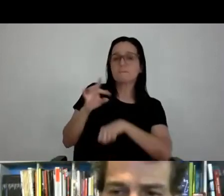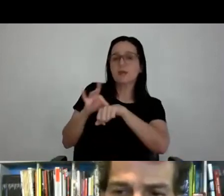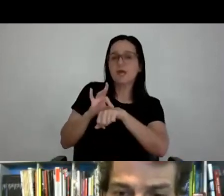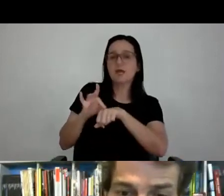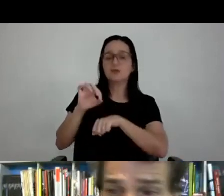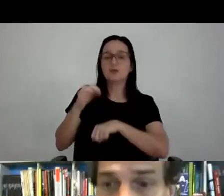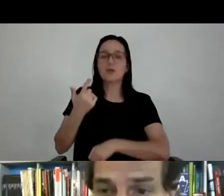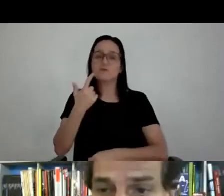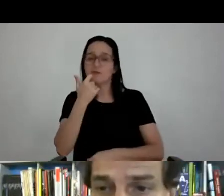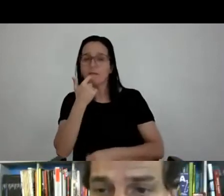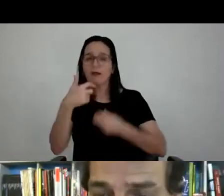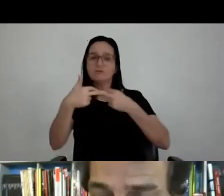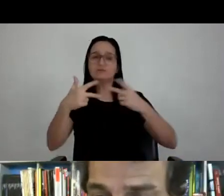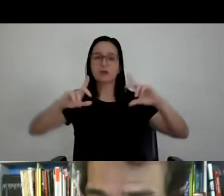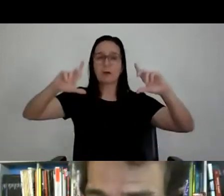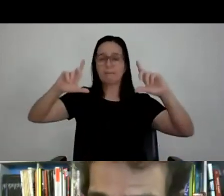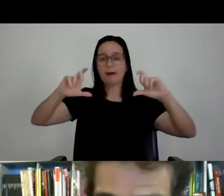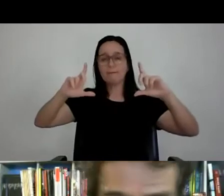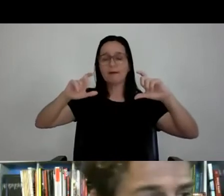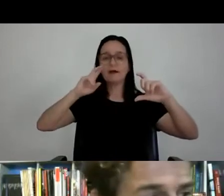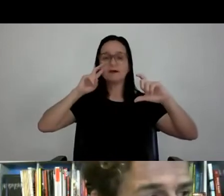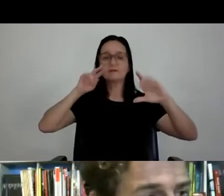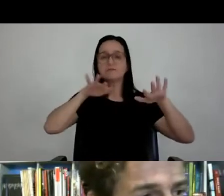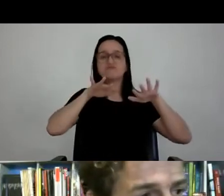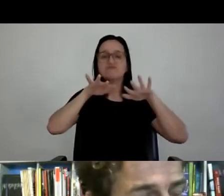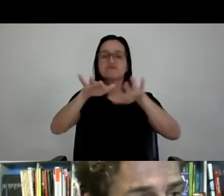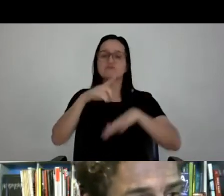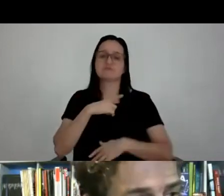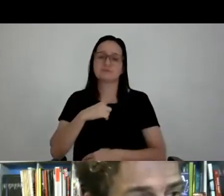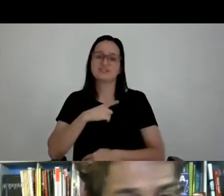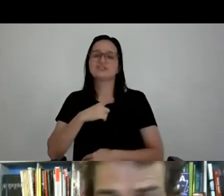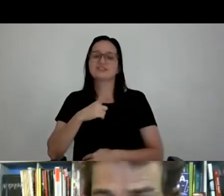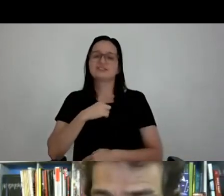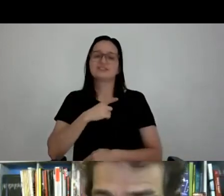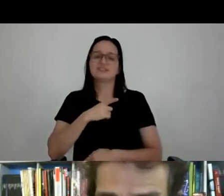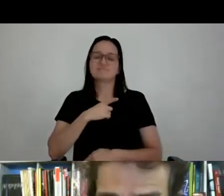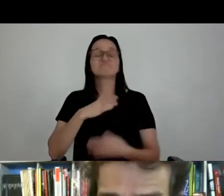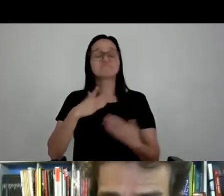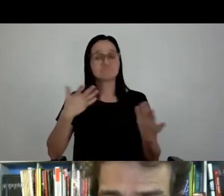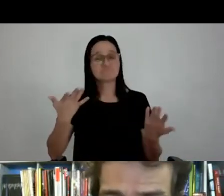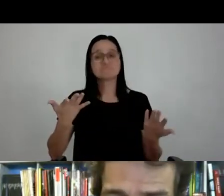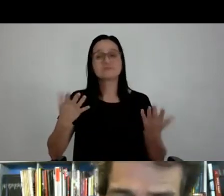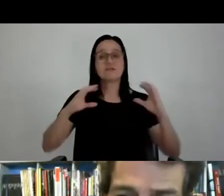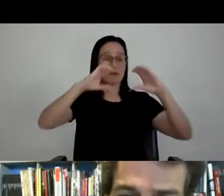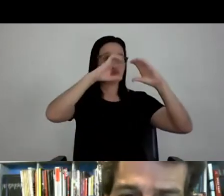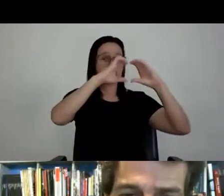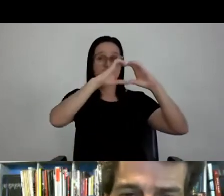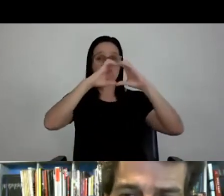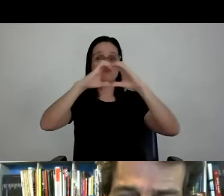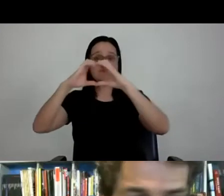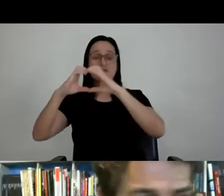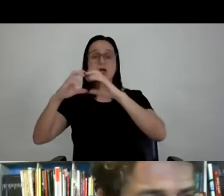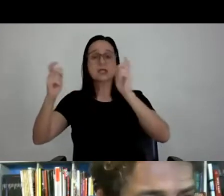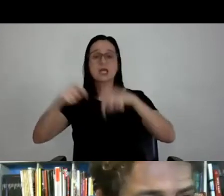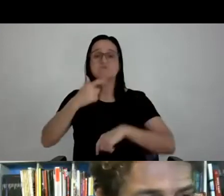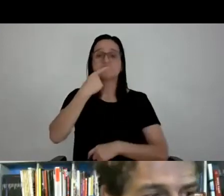um que fica ali, e a gente está ganhando uma visibilidade muito grande com isso. Então, ou é uma peça de fachada que atendeu também uma